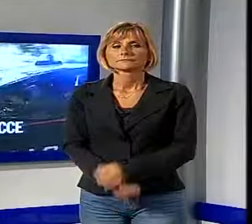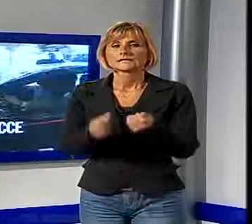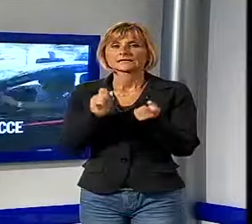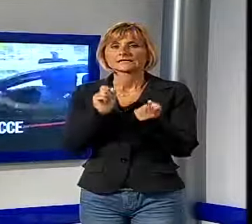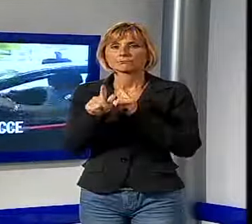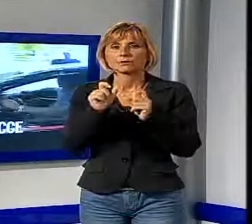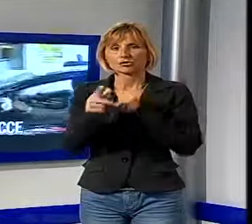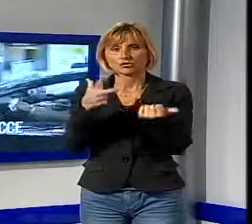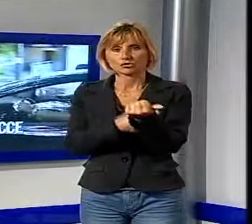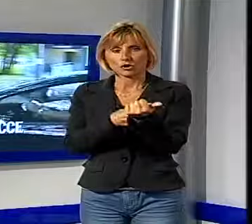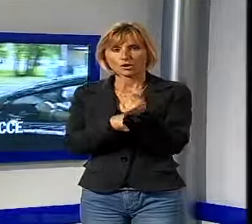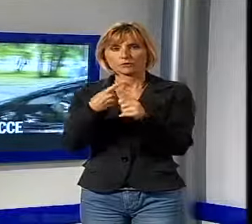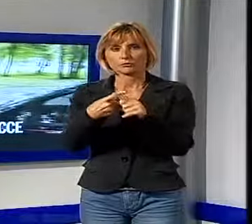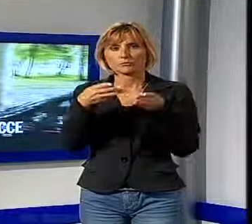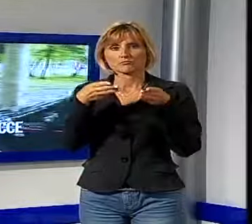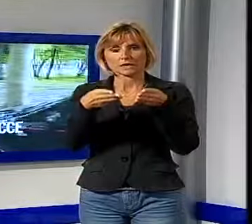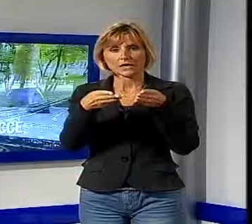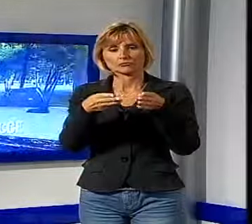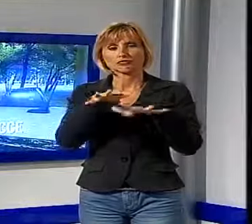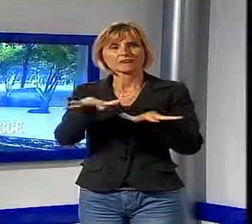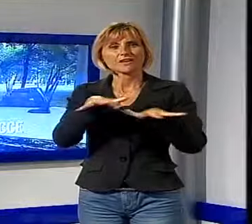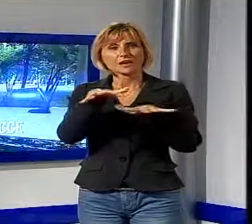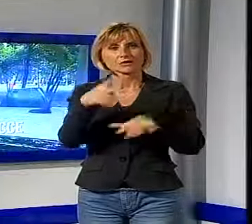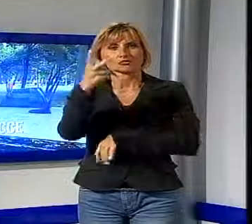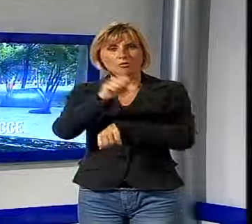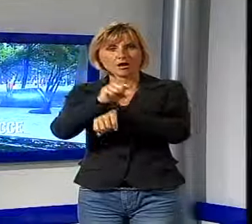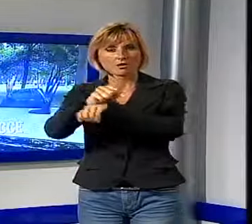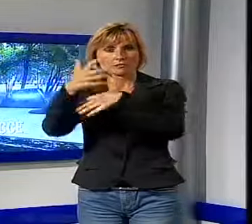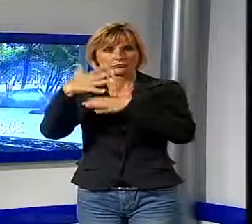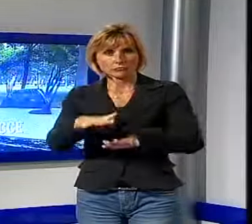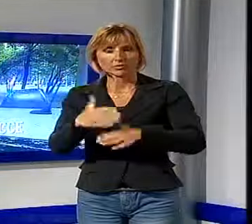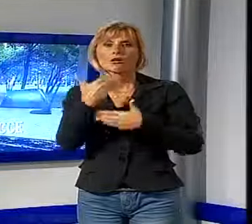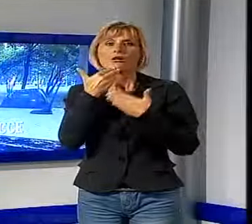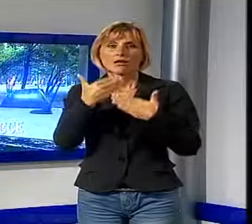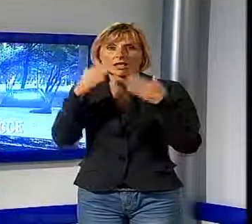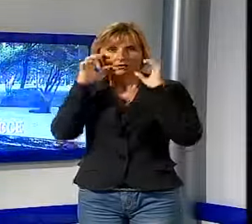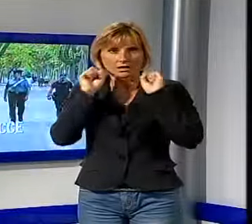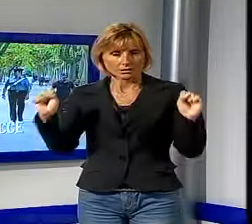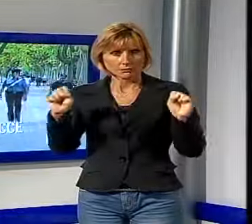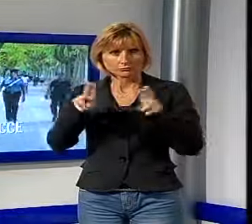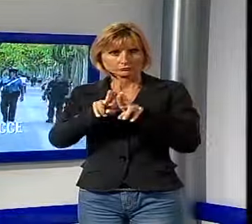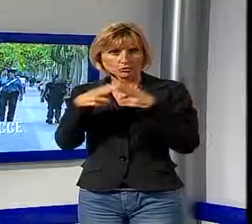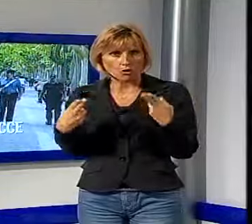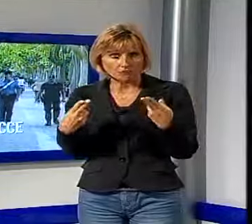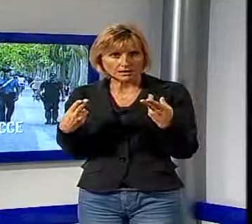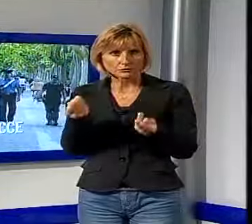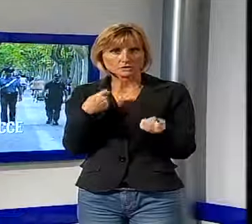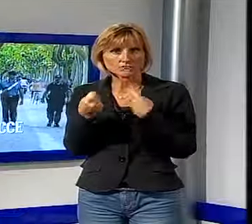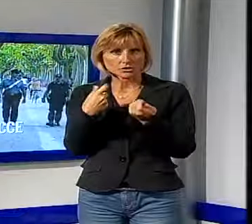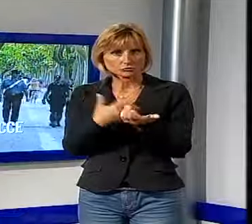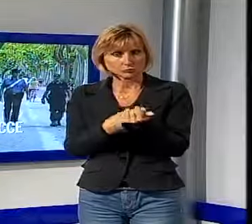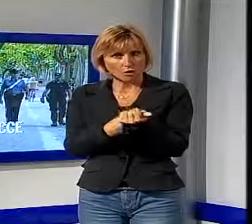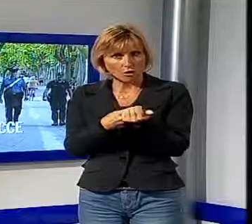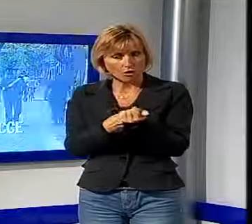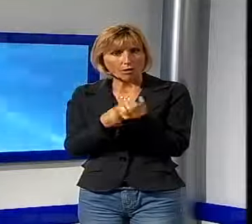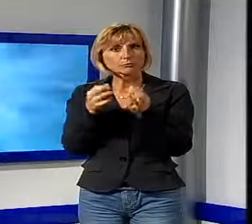Spaccio e minacce, due arresti a Viareggio da parte dei carabinieri che hanno stroncato un vasto giro di spaccio portato avanti in